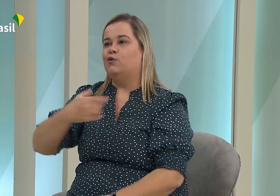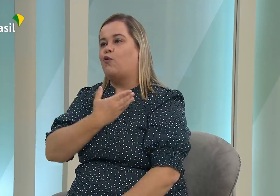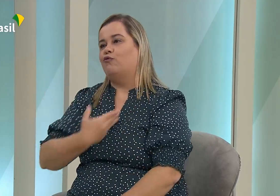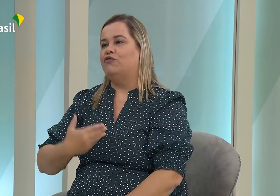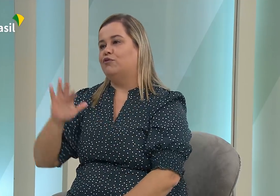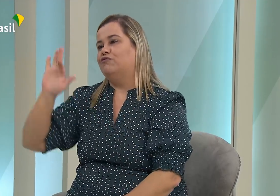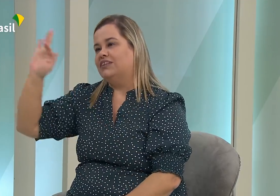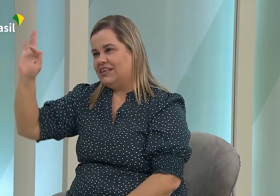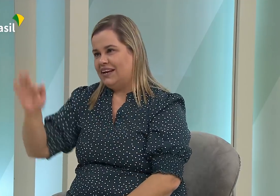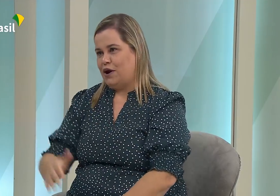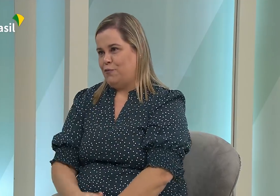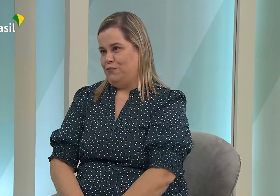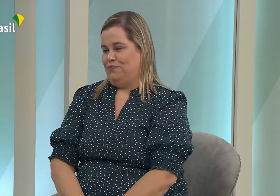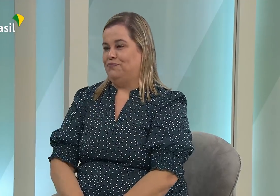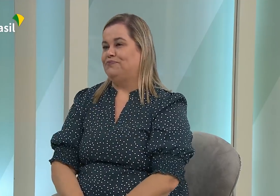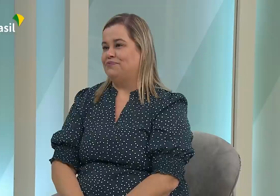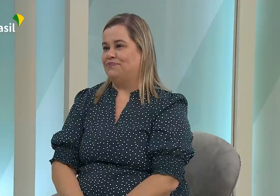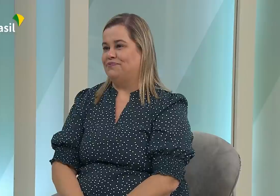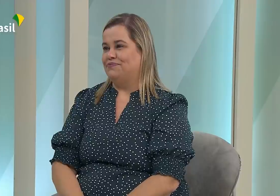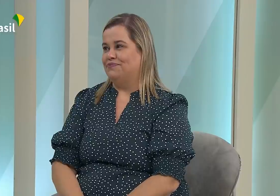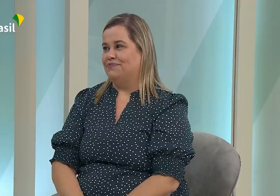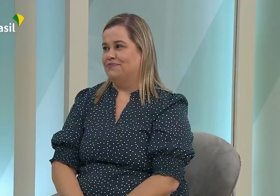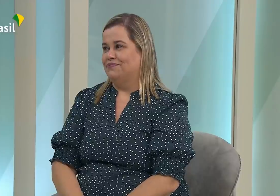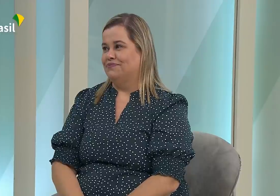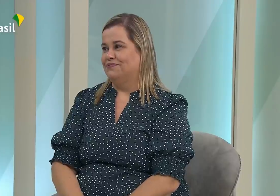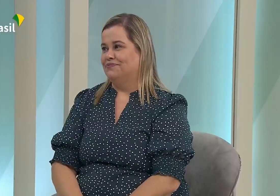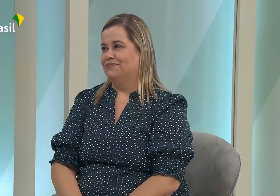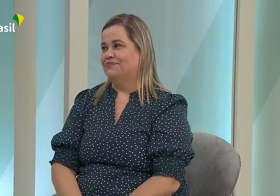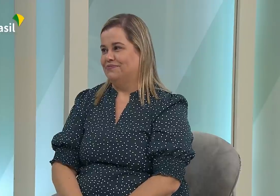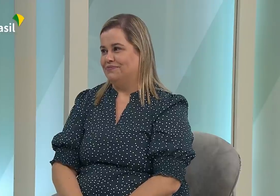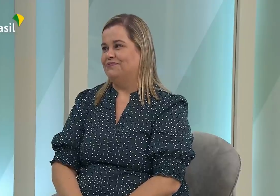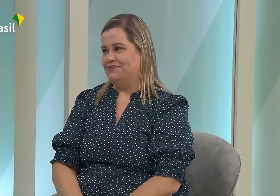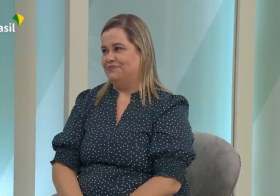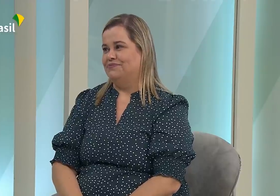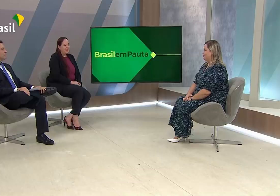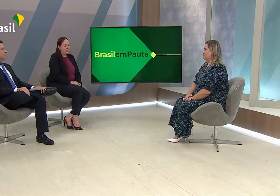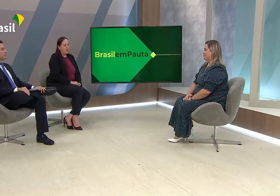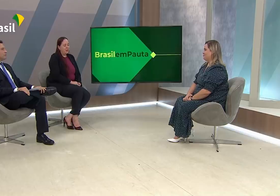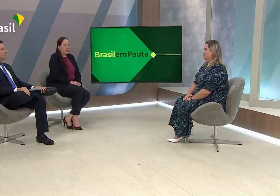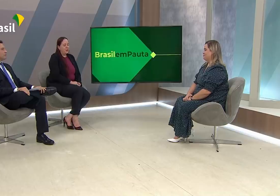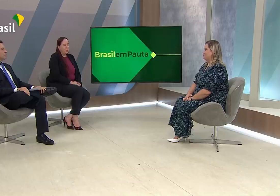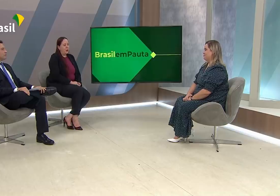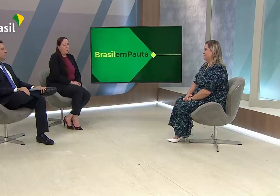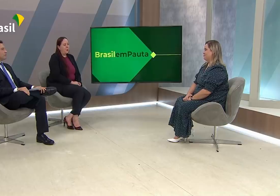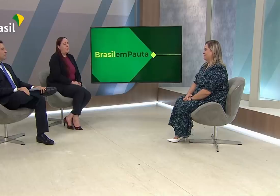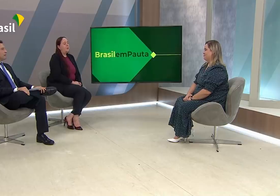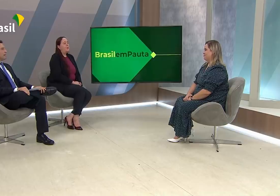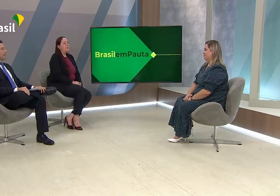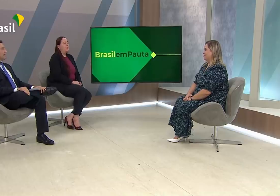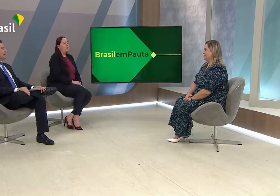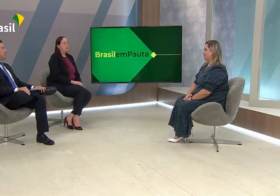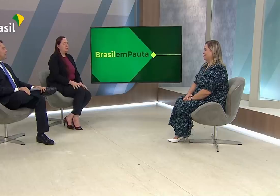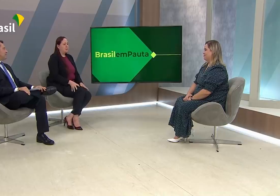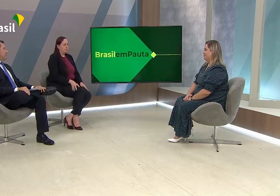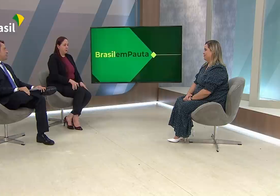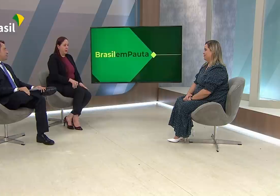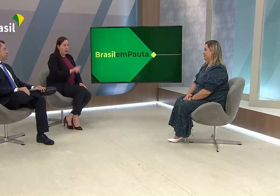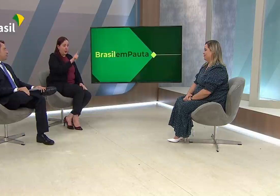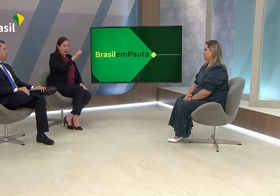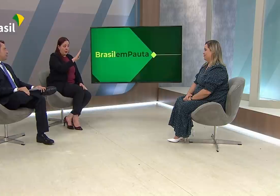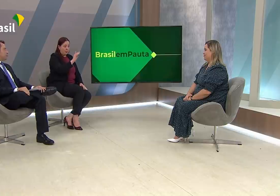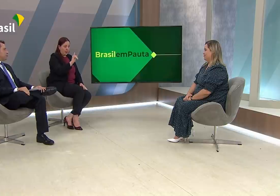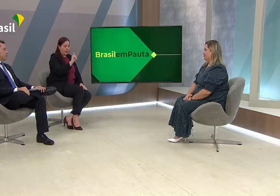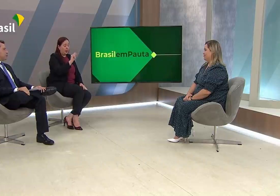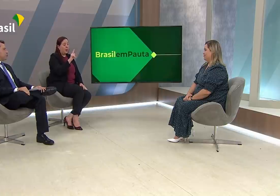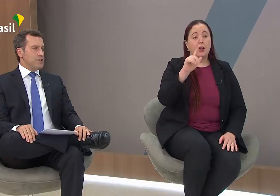Porque as pessoas com deficiência estão aí e isso é uma luta muito grande desse governo atual. A Lei Brasileira